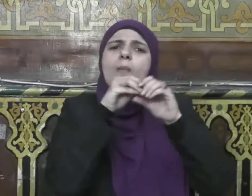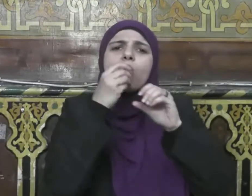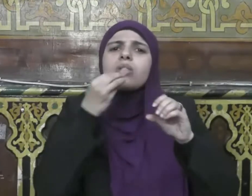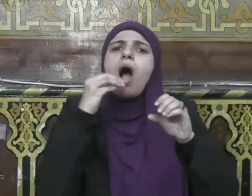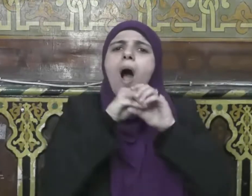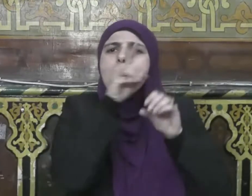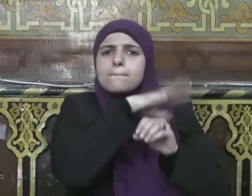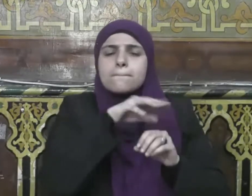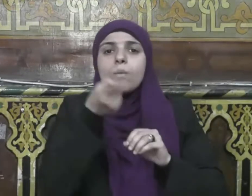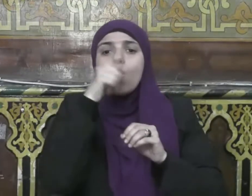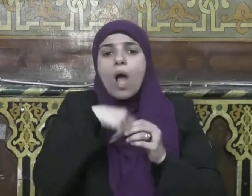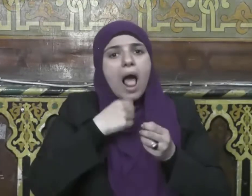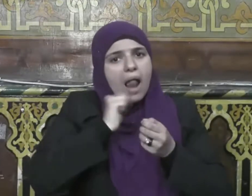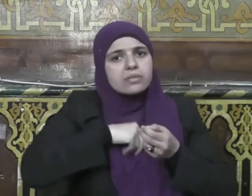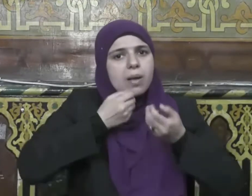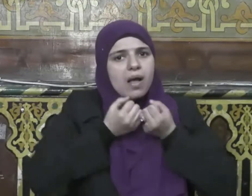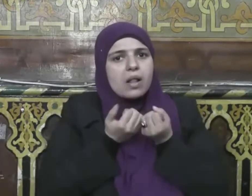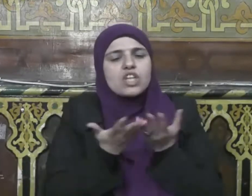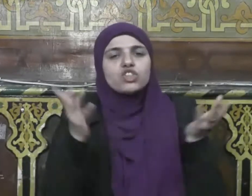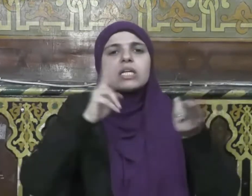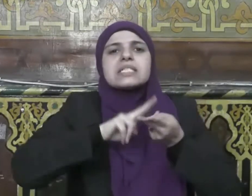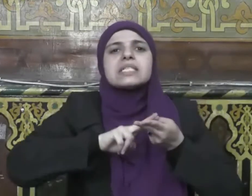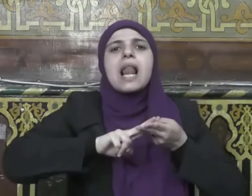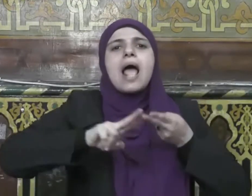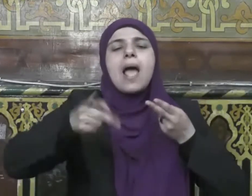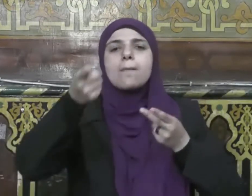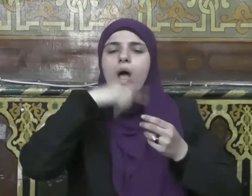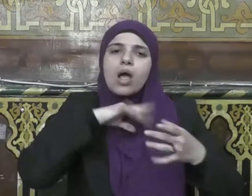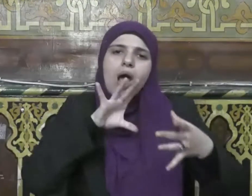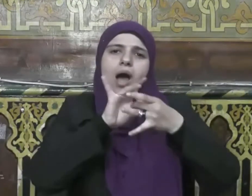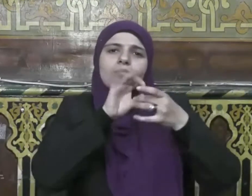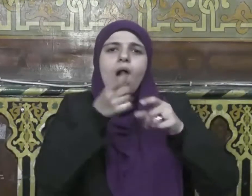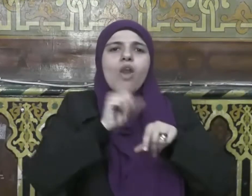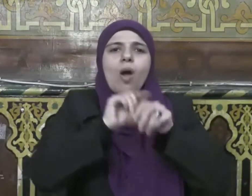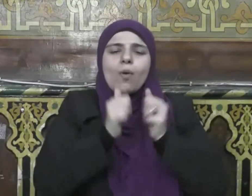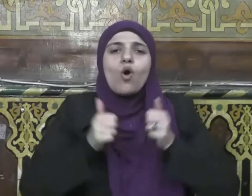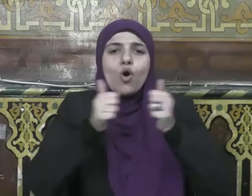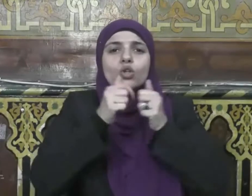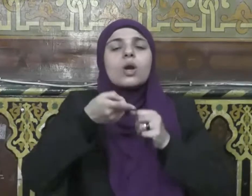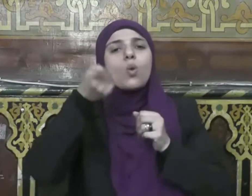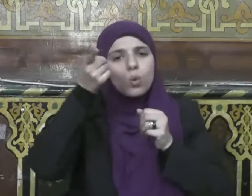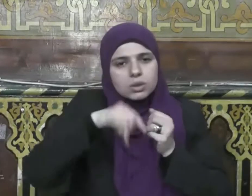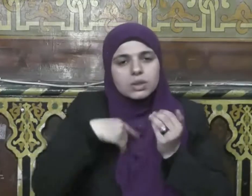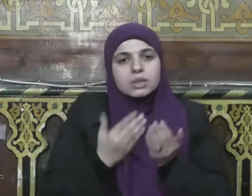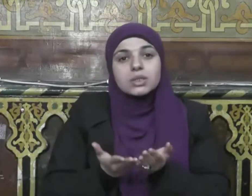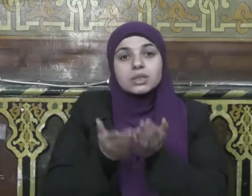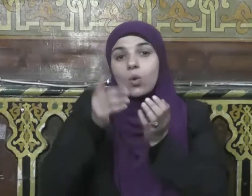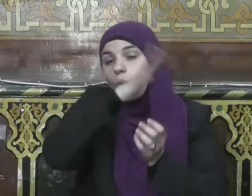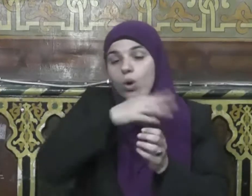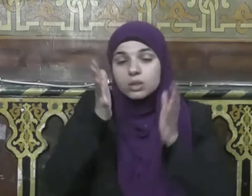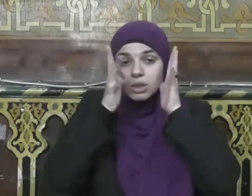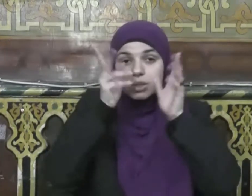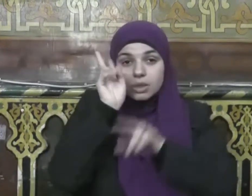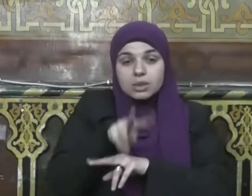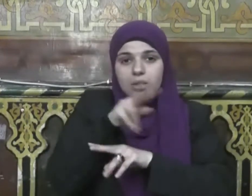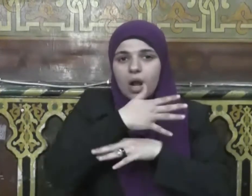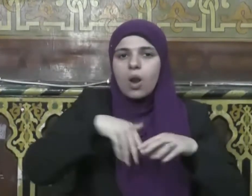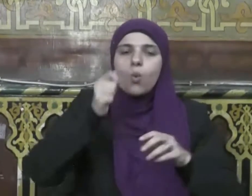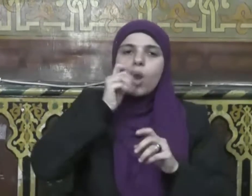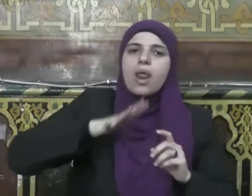وصلوا والناس نيام تدخل الجنة بسلام فقد اجتمل كلام النبي